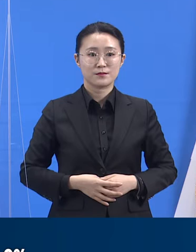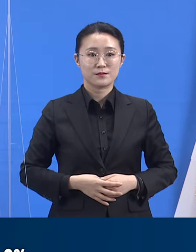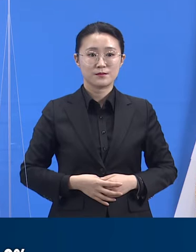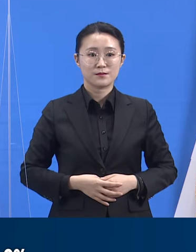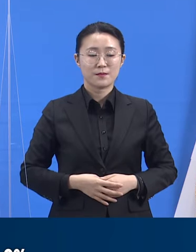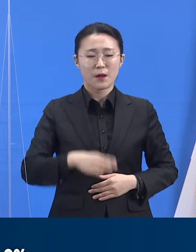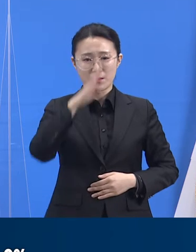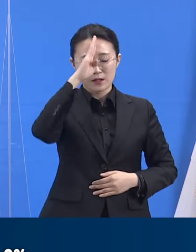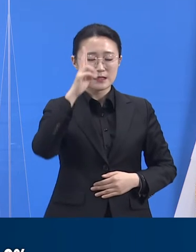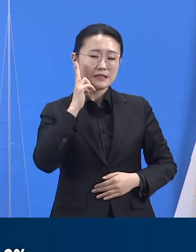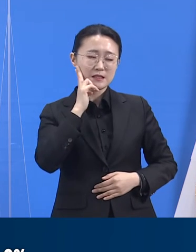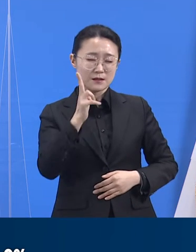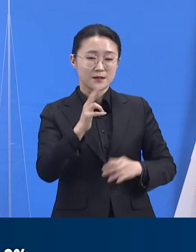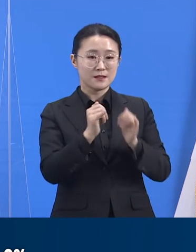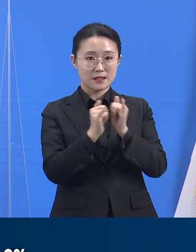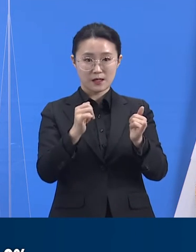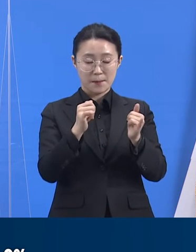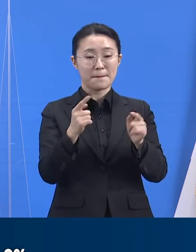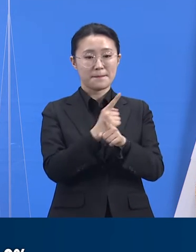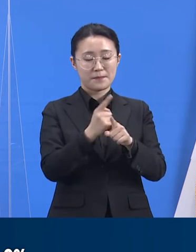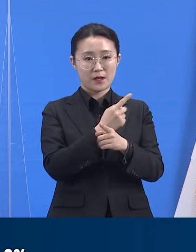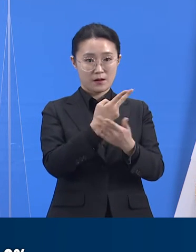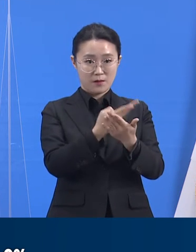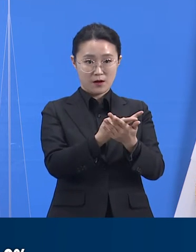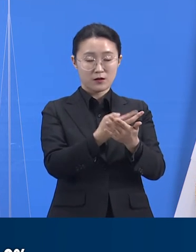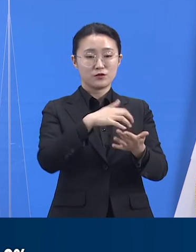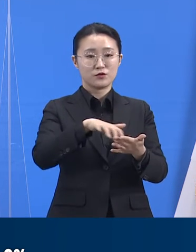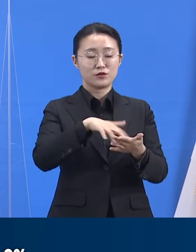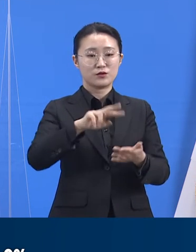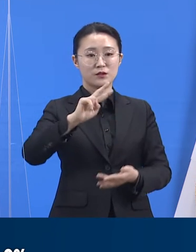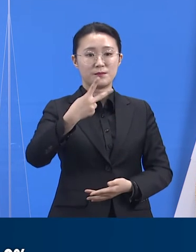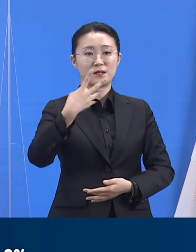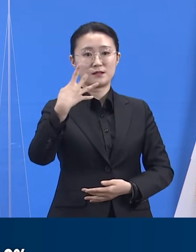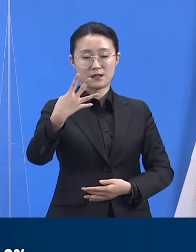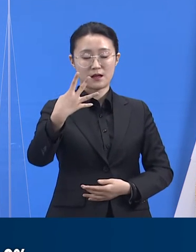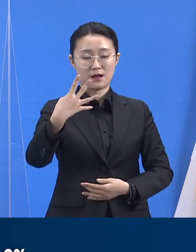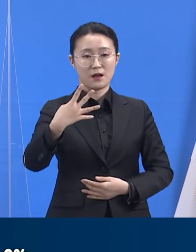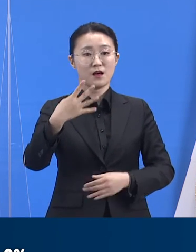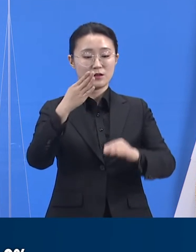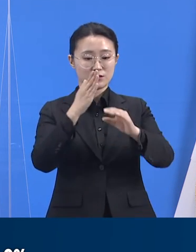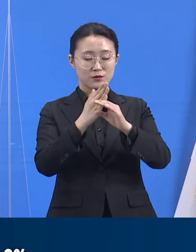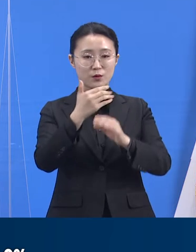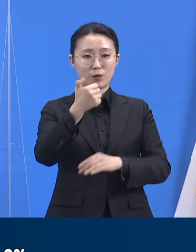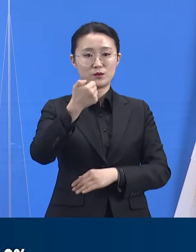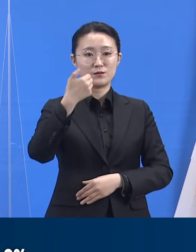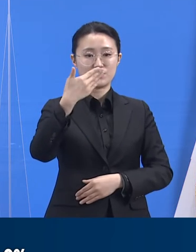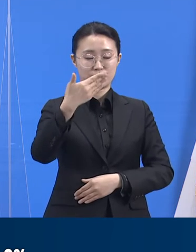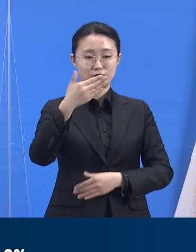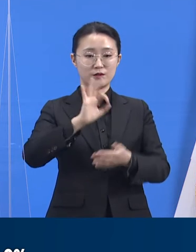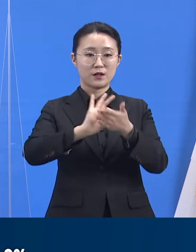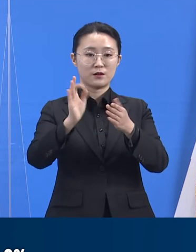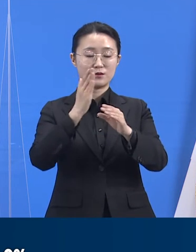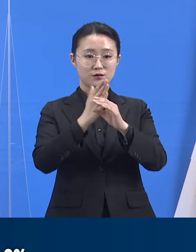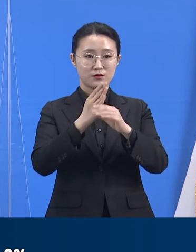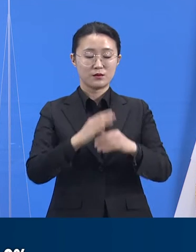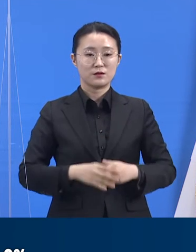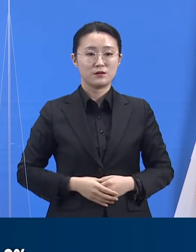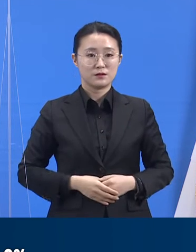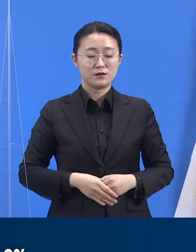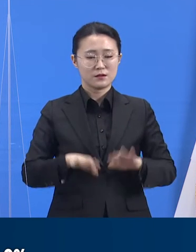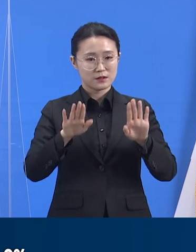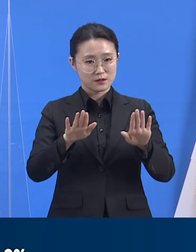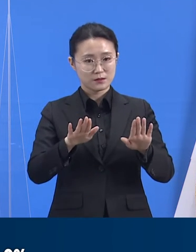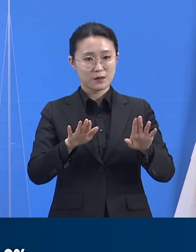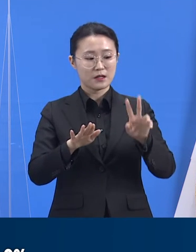중증환자 치료 병상은 총 204병상을 확보하였으며, 이 중 59개를 사용하고 있습니다. 현재